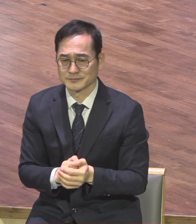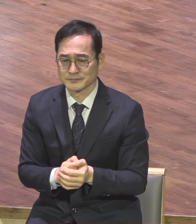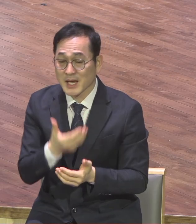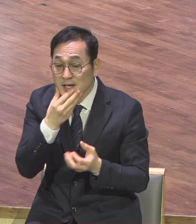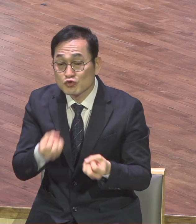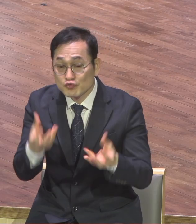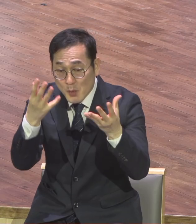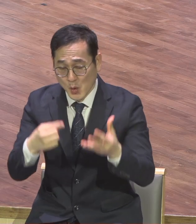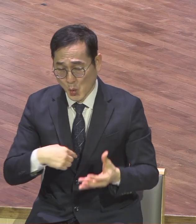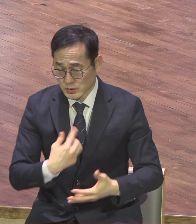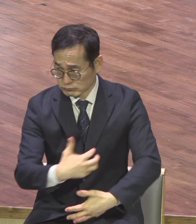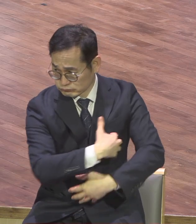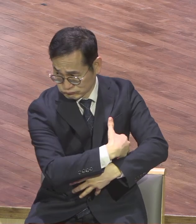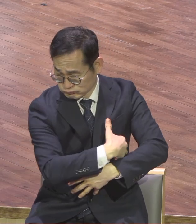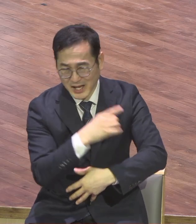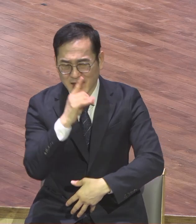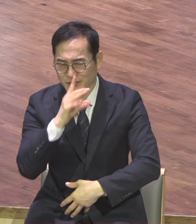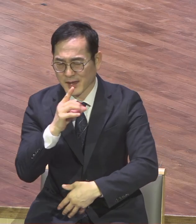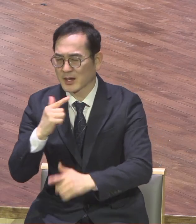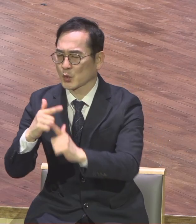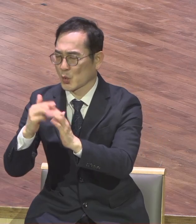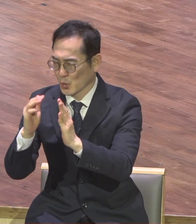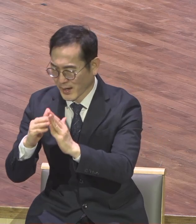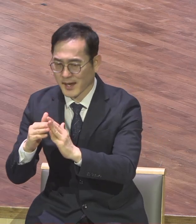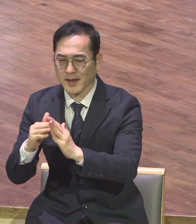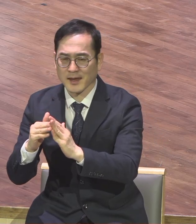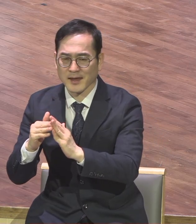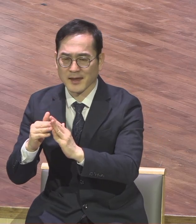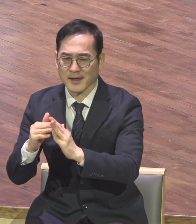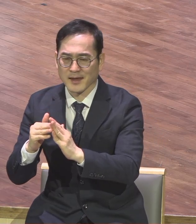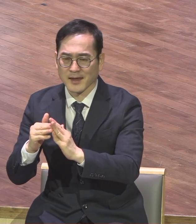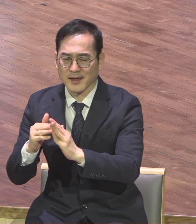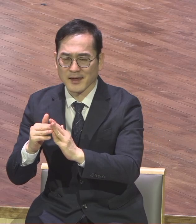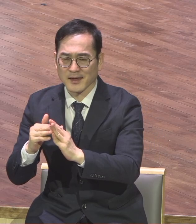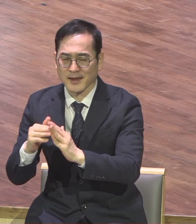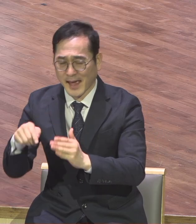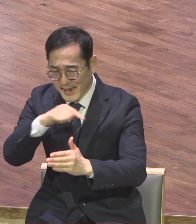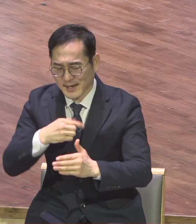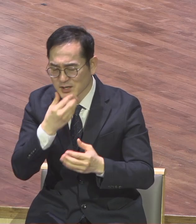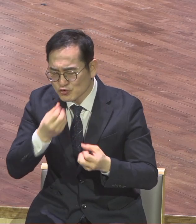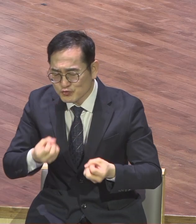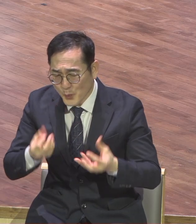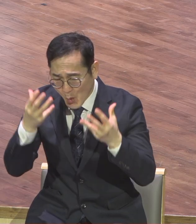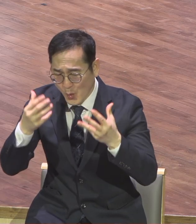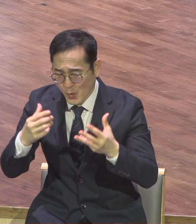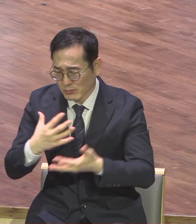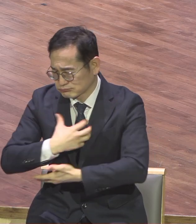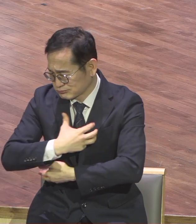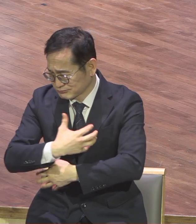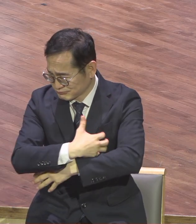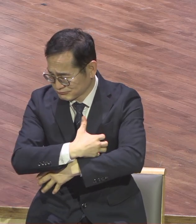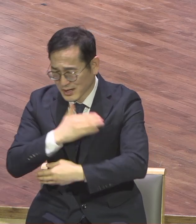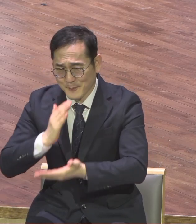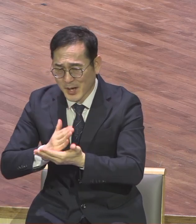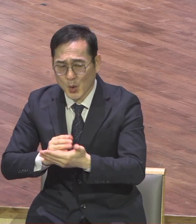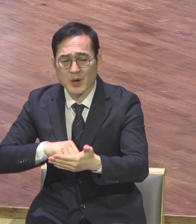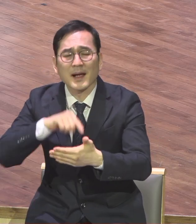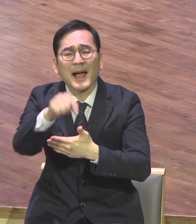교회와 하나님의 성전된 우리가 이런 축복의 전달을 실제적으로 세상에 나가서 해야 된다